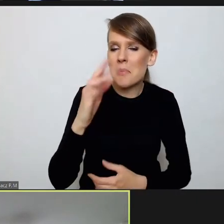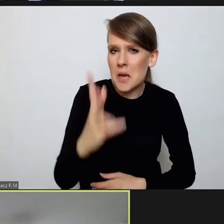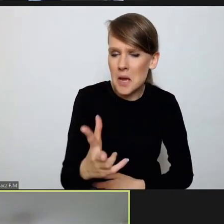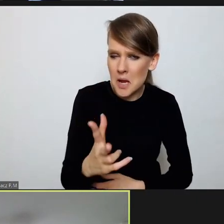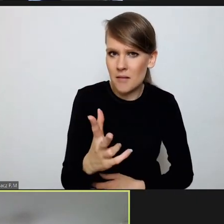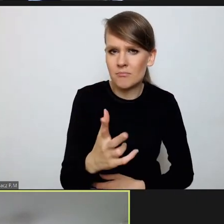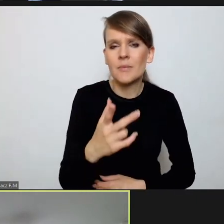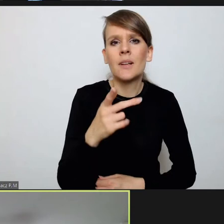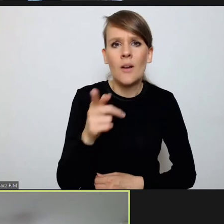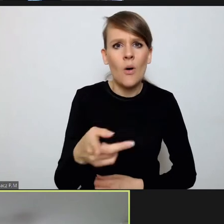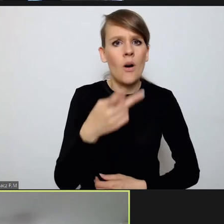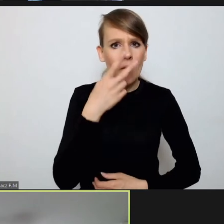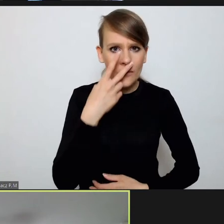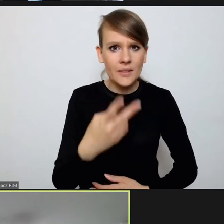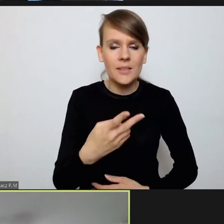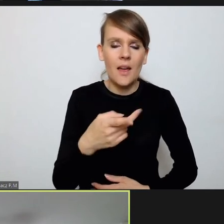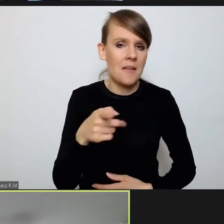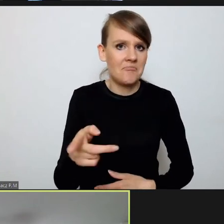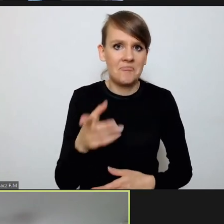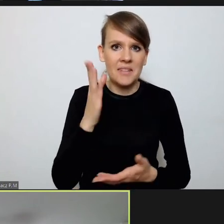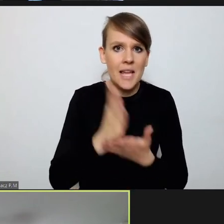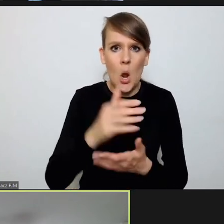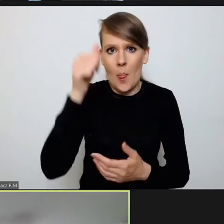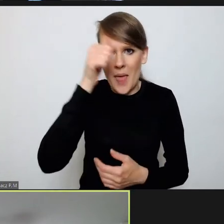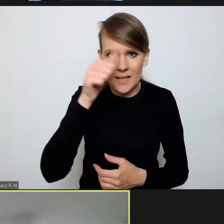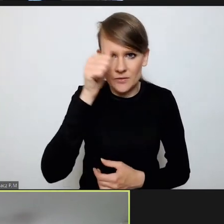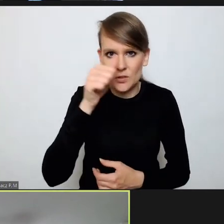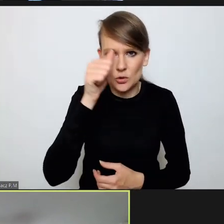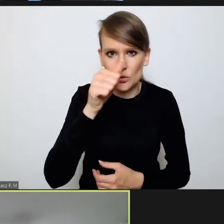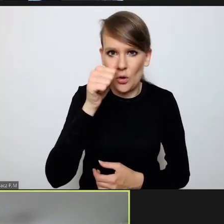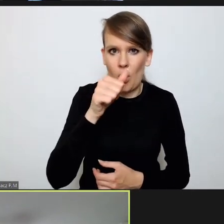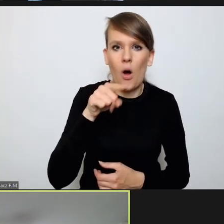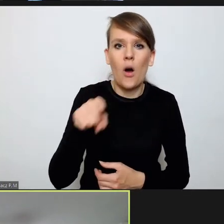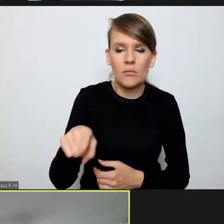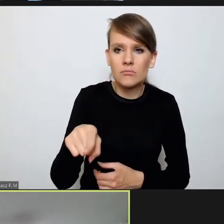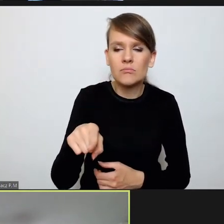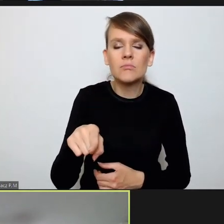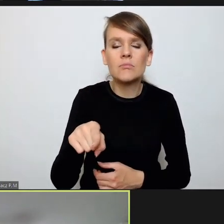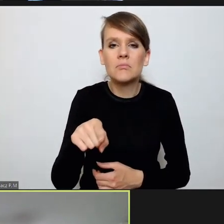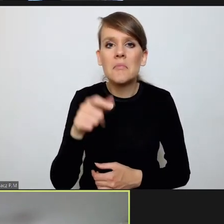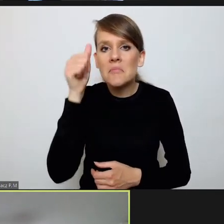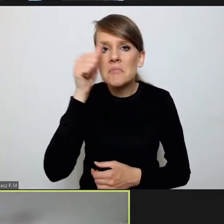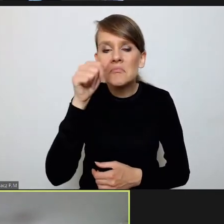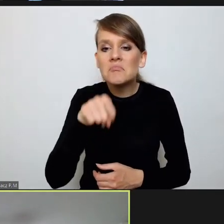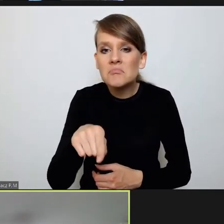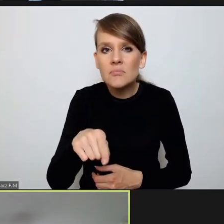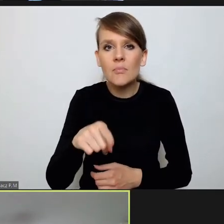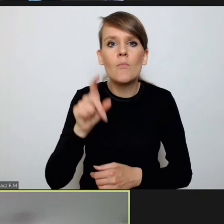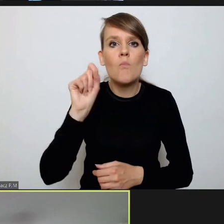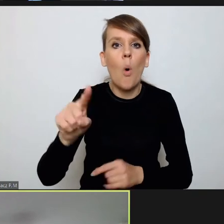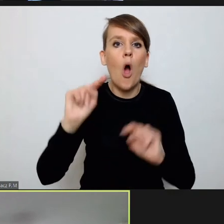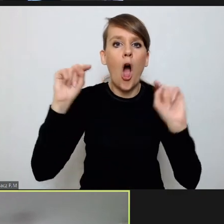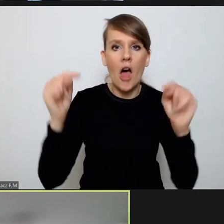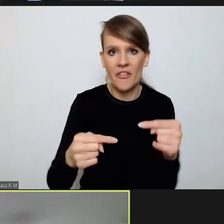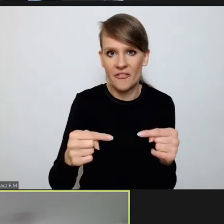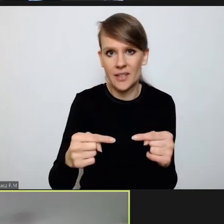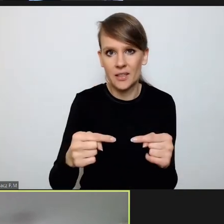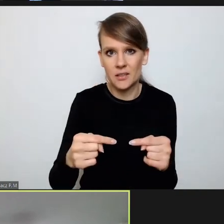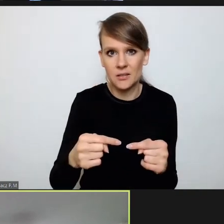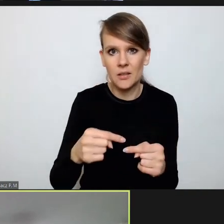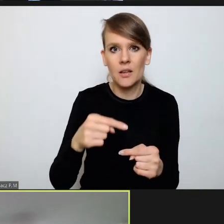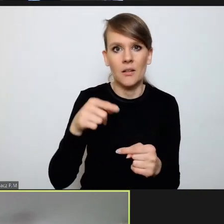widzę w zasadzie tylko i wyłącznie nazwiska pojawiające się w kontekście konfliktów na